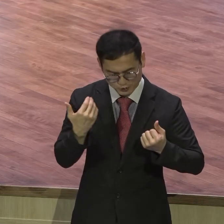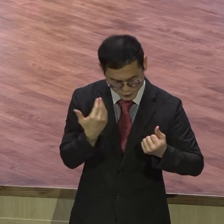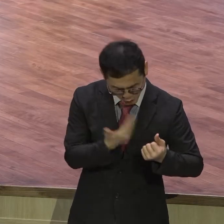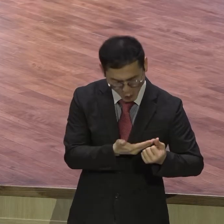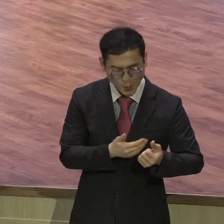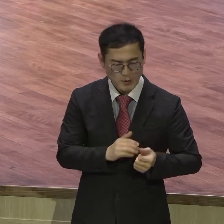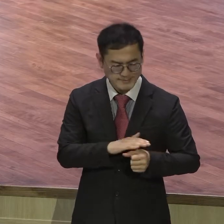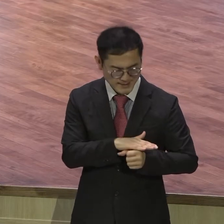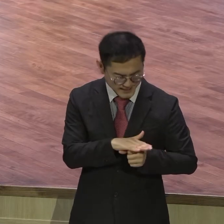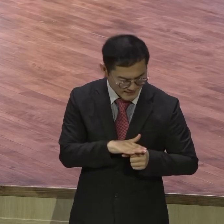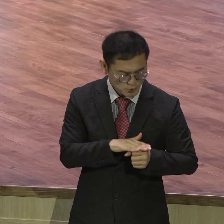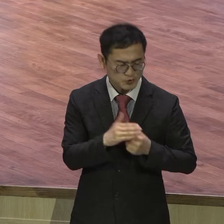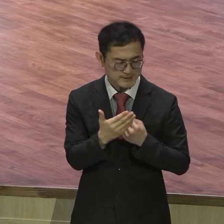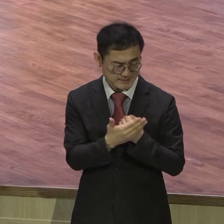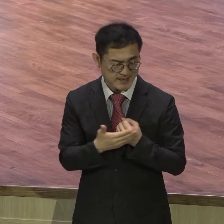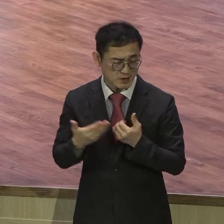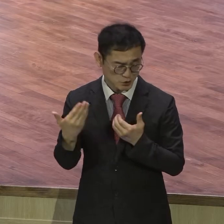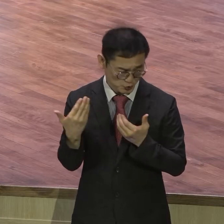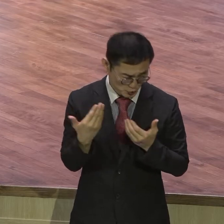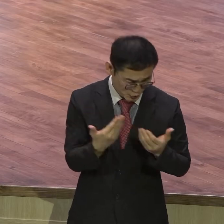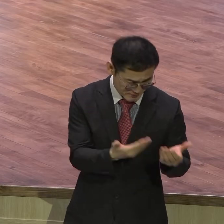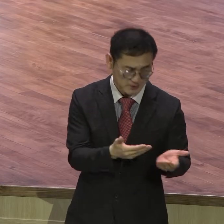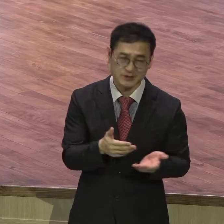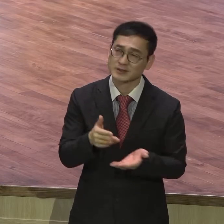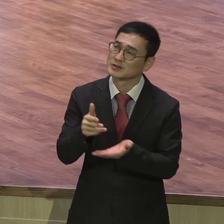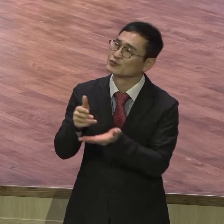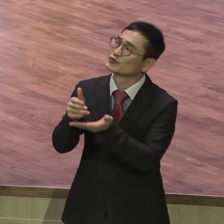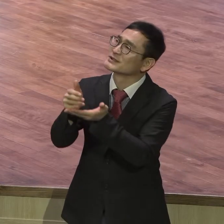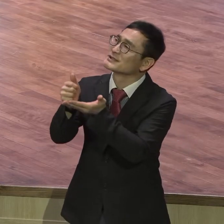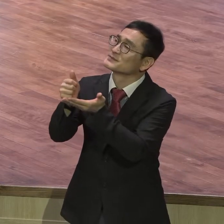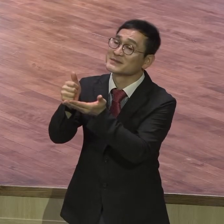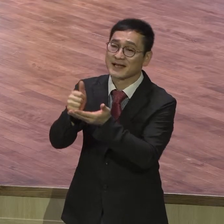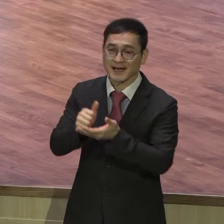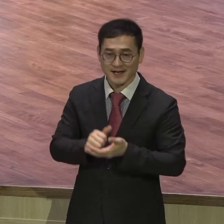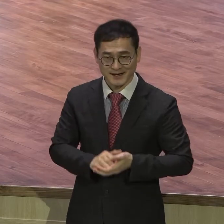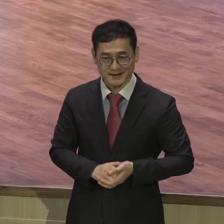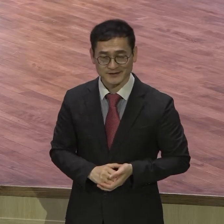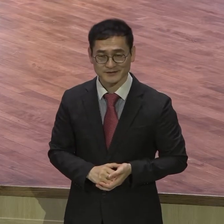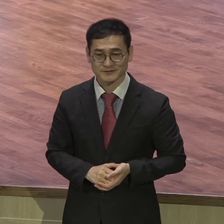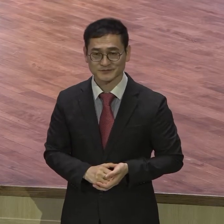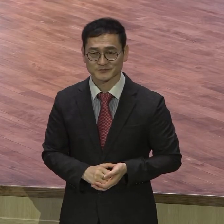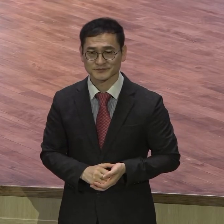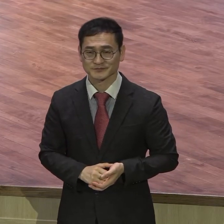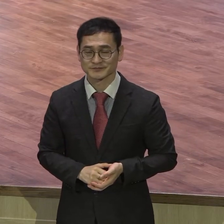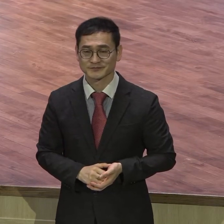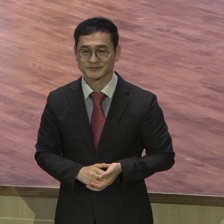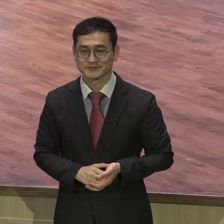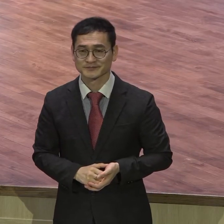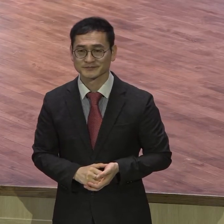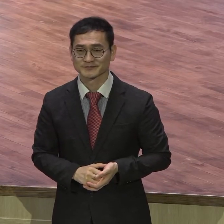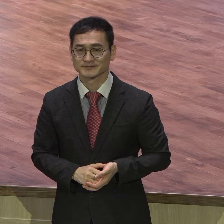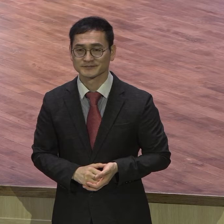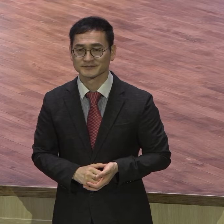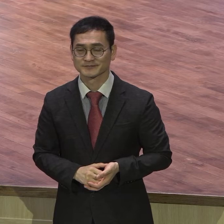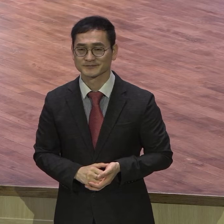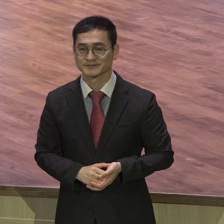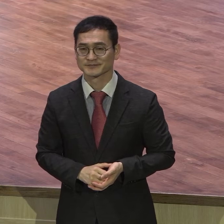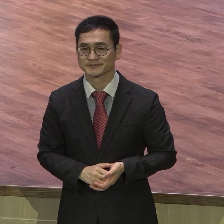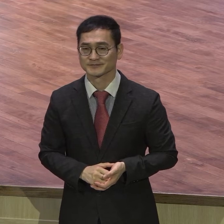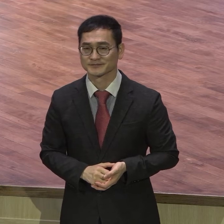은혜를 주시는 풍성한 하나님이시다 그래서 이걸 체험한 사람들은 좋으신